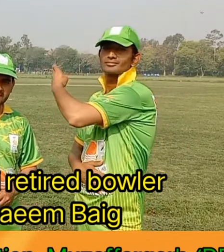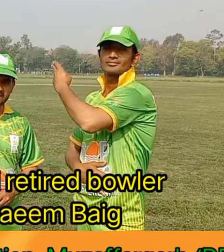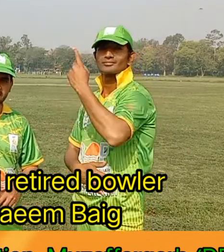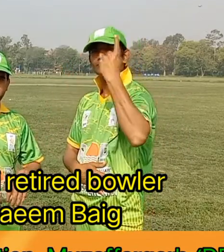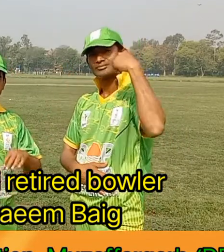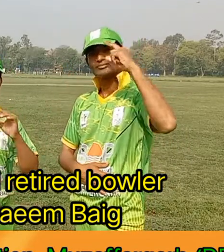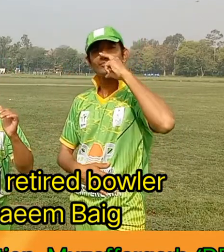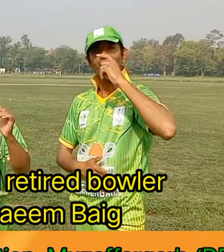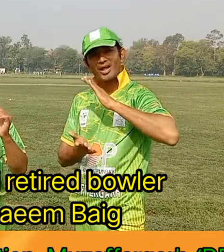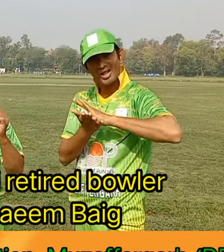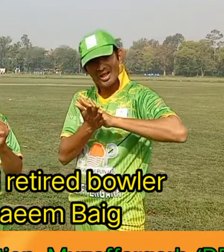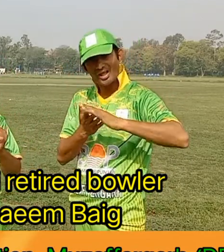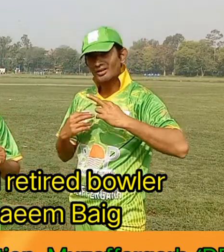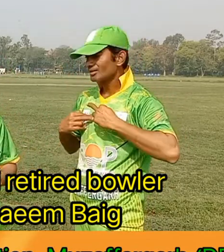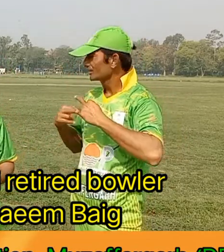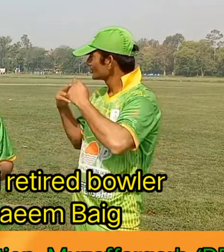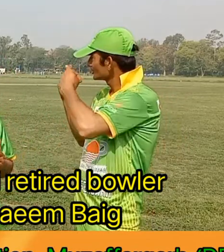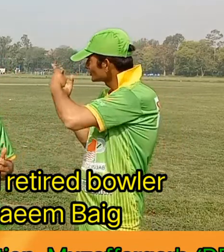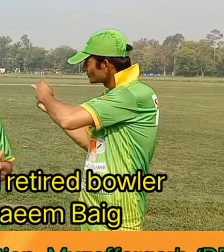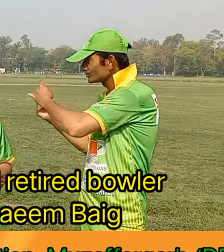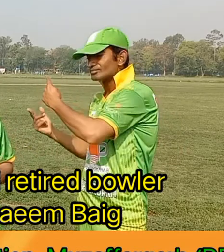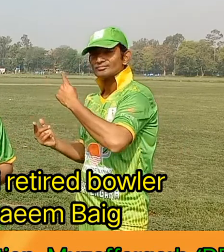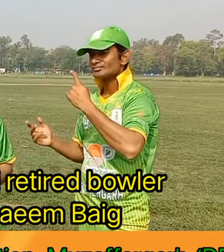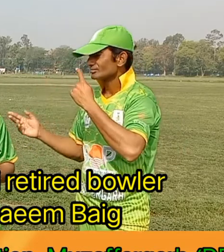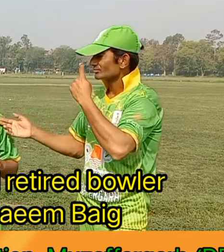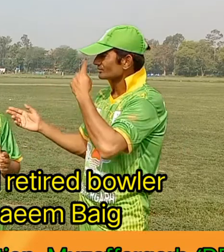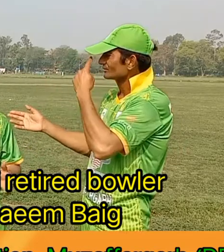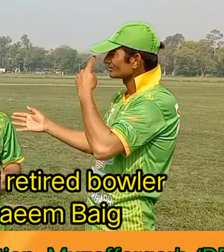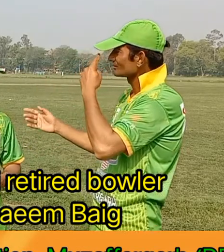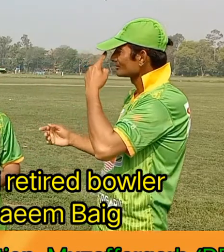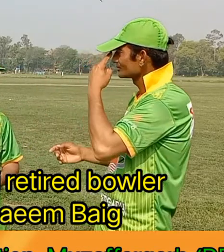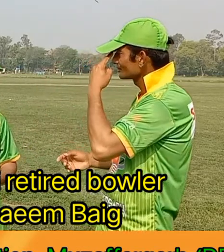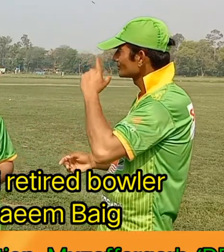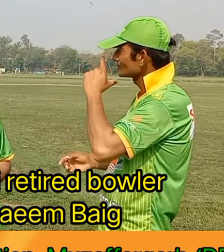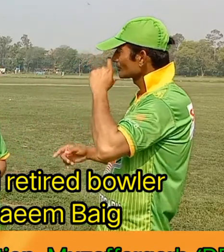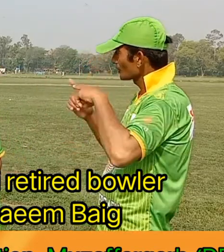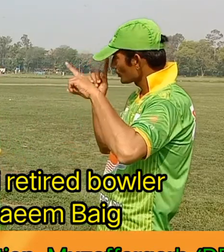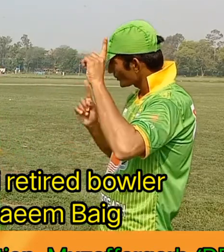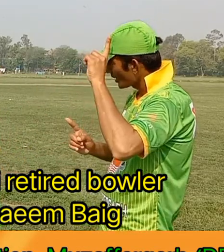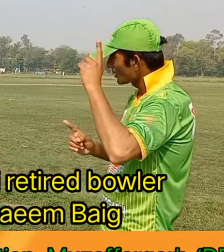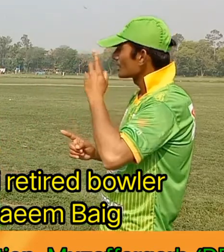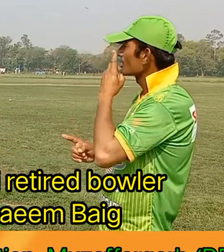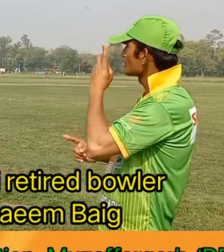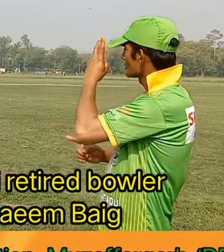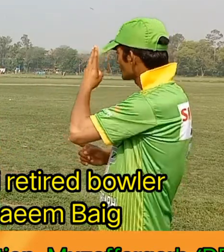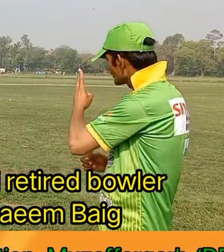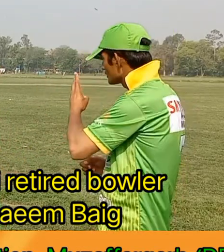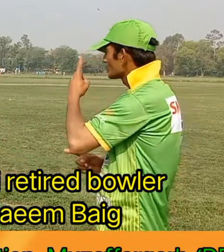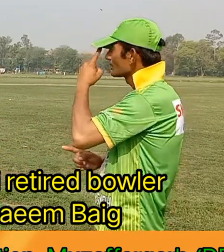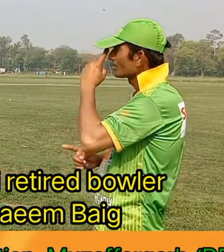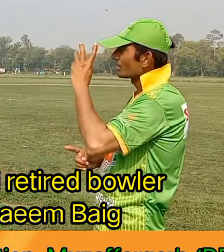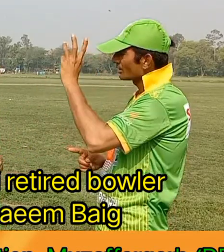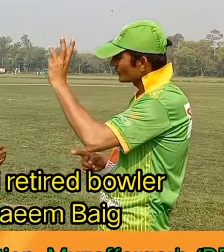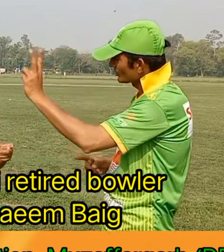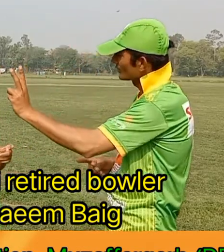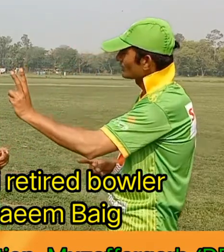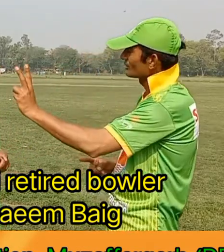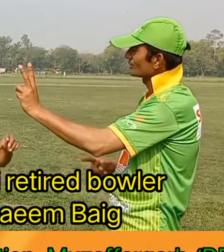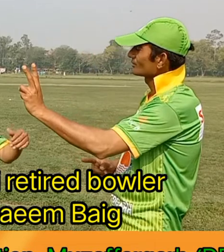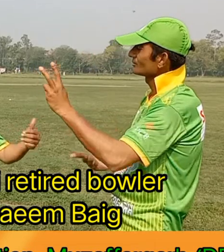کے اندر ایک شہر جس کا نام مظفرگڑ ہے وہ بھی موجود ہے اور وہاں بھی ٹلینٹڈ کھلاڑی موجود ہے اور یہ کہہ رہے ہیں سب سے